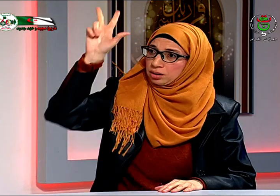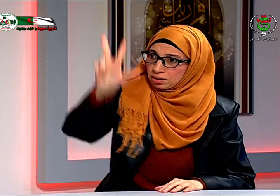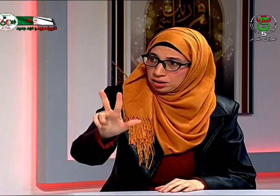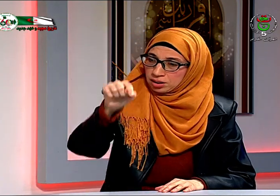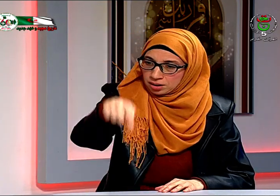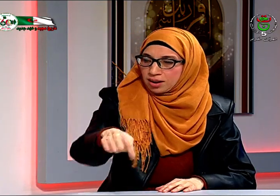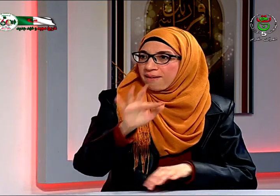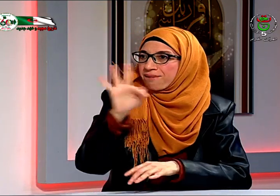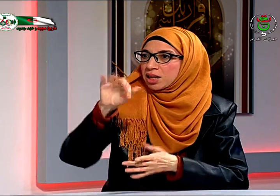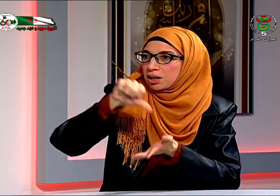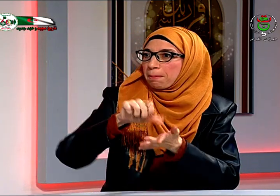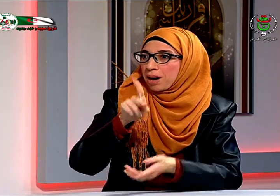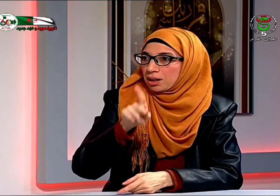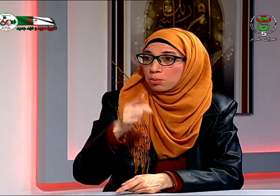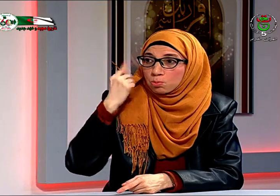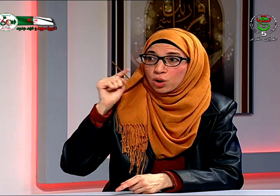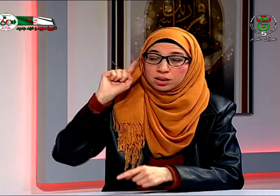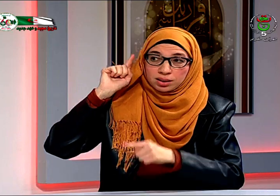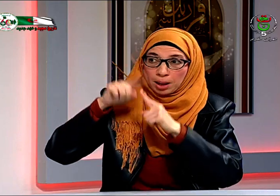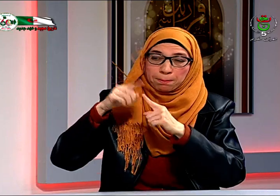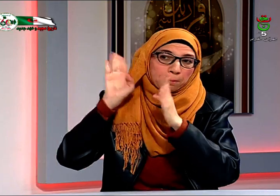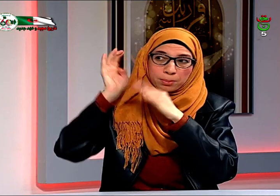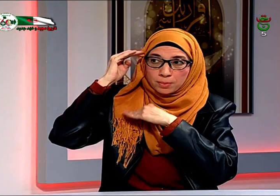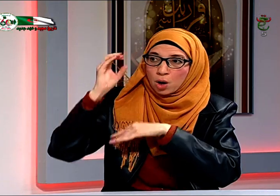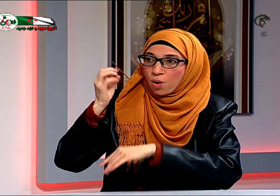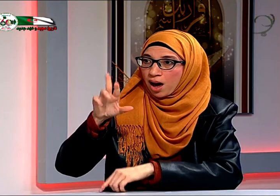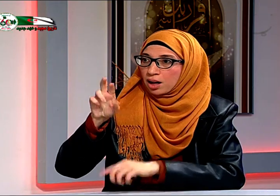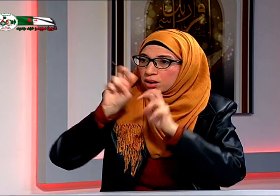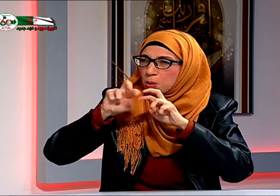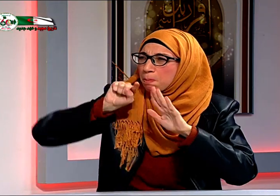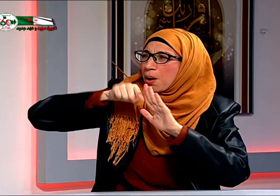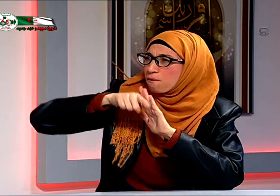وحتى أخي جاء معي ذهبنا إلى كل التكاليف السفر والأرض